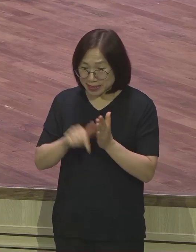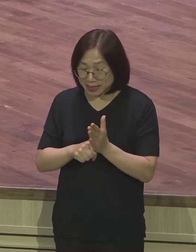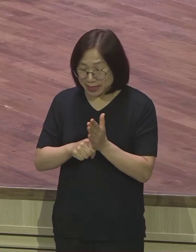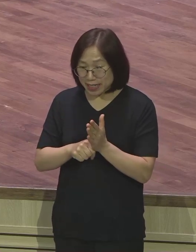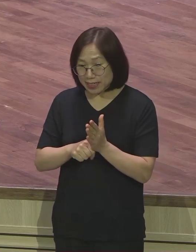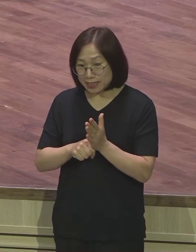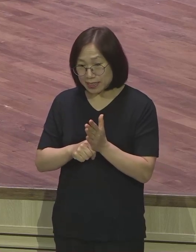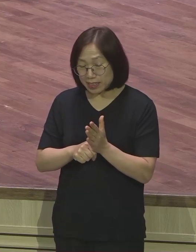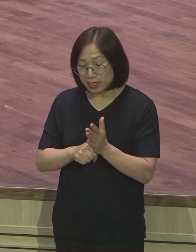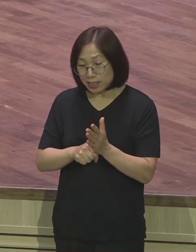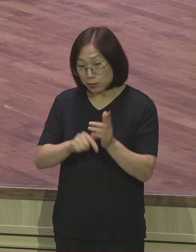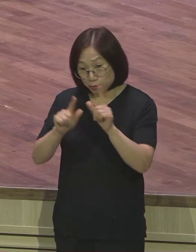어디입니까